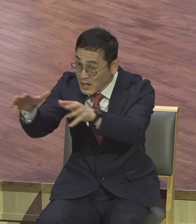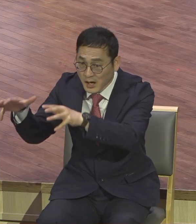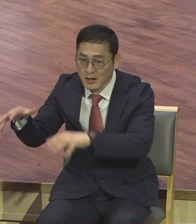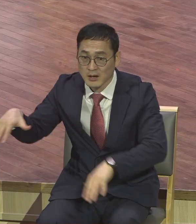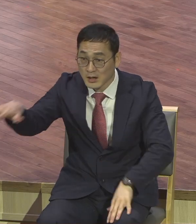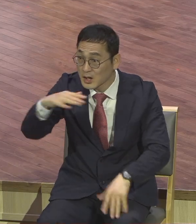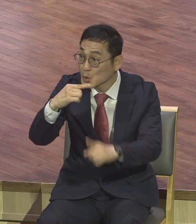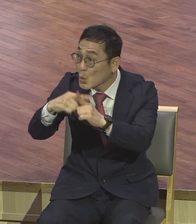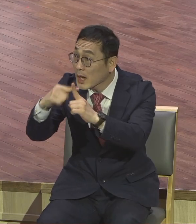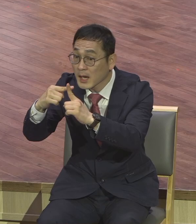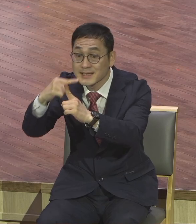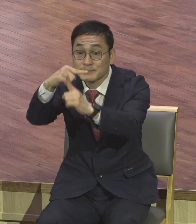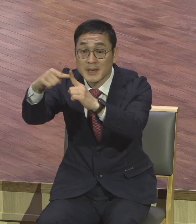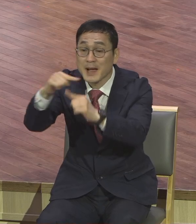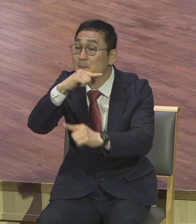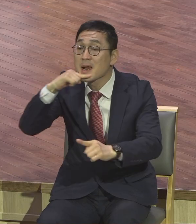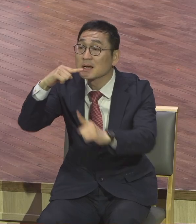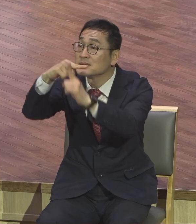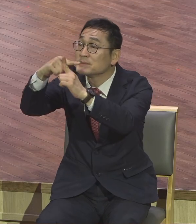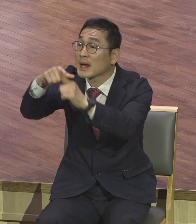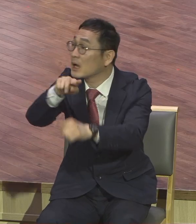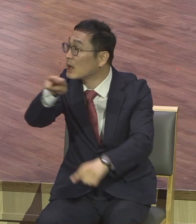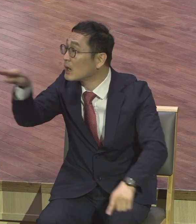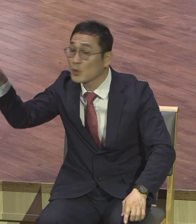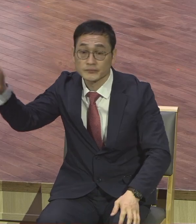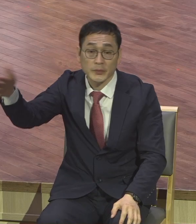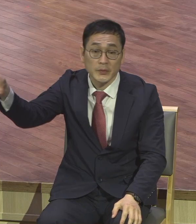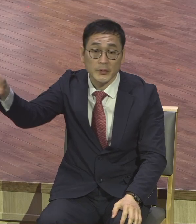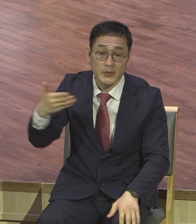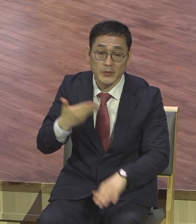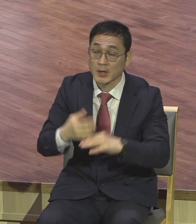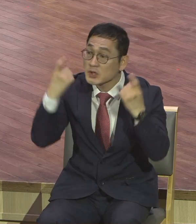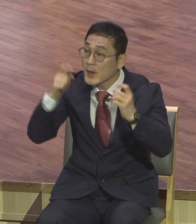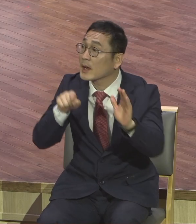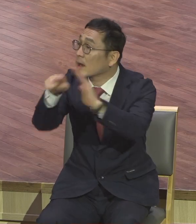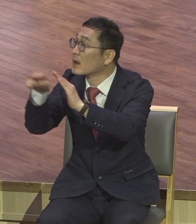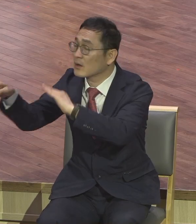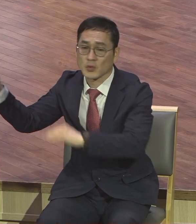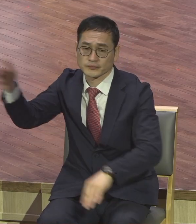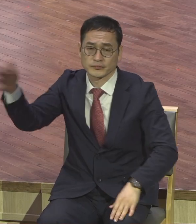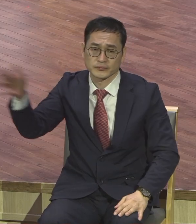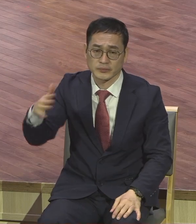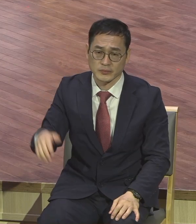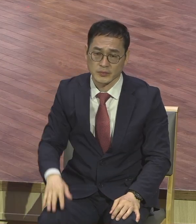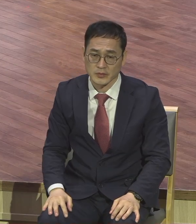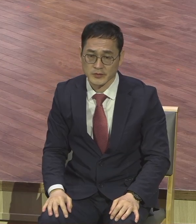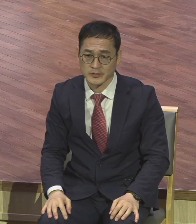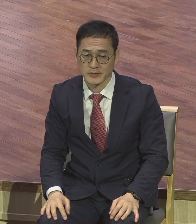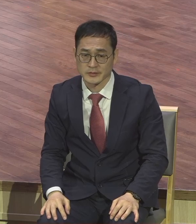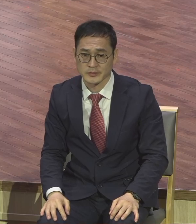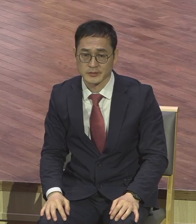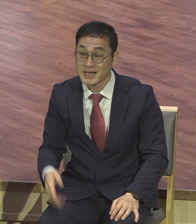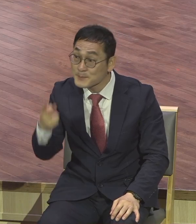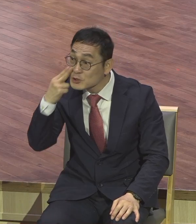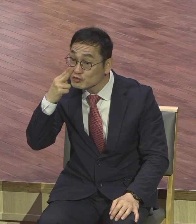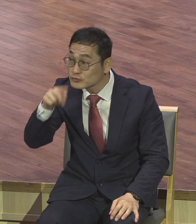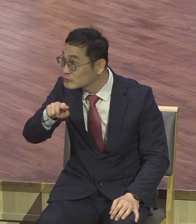어디 교회 있습니까? 유럽, 교회 다 없습니다. 미국 큰 게 몇 개 없다니까요. 싹 다